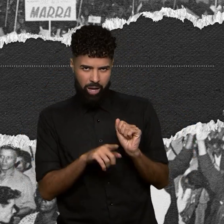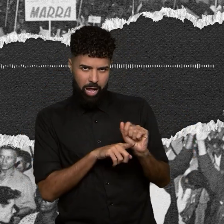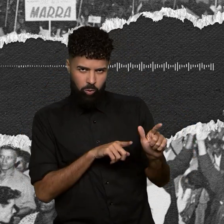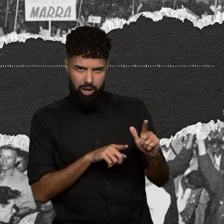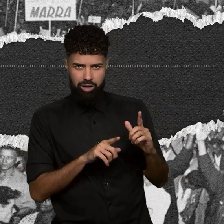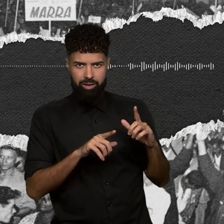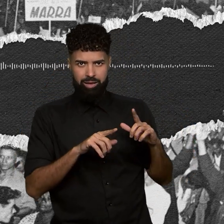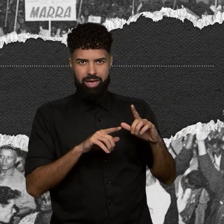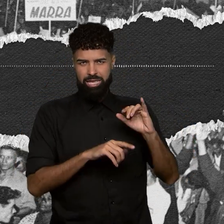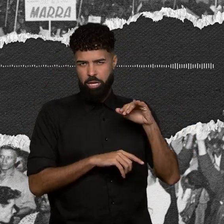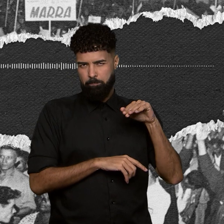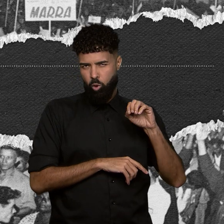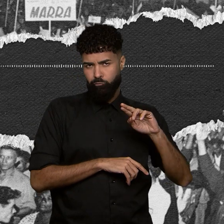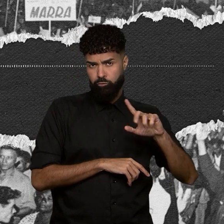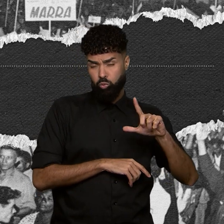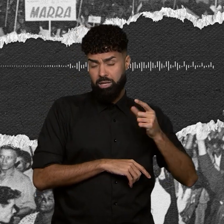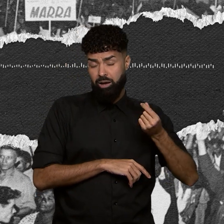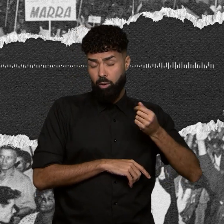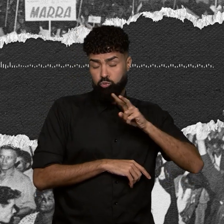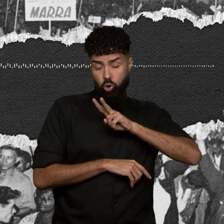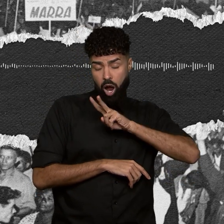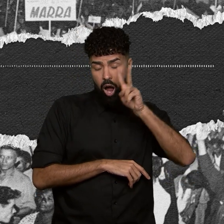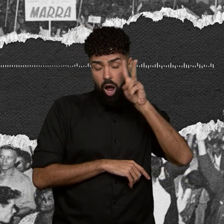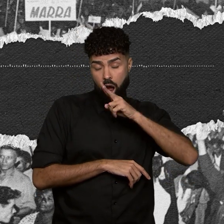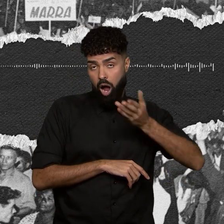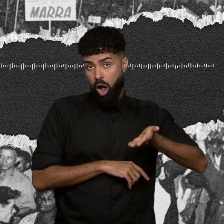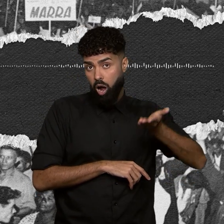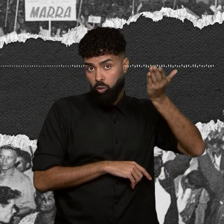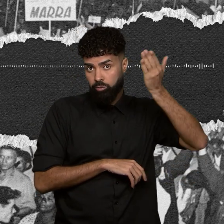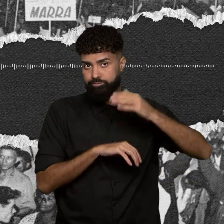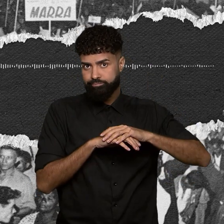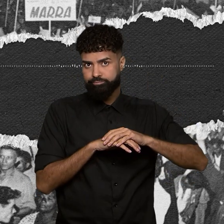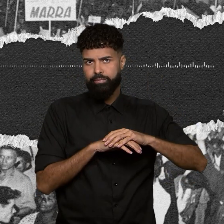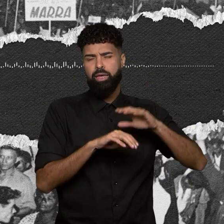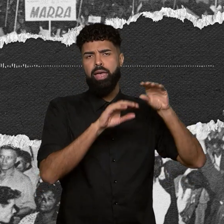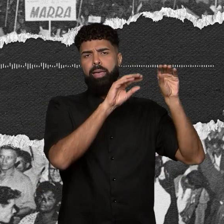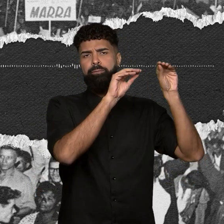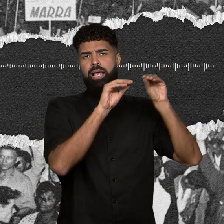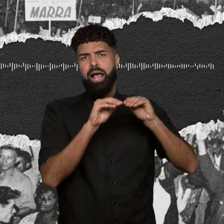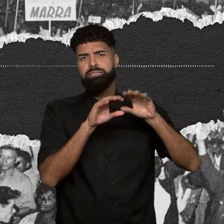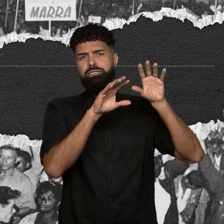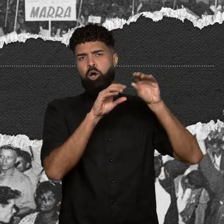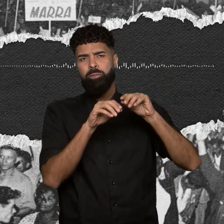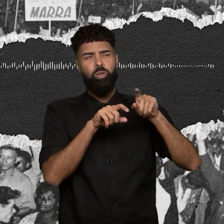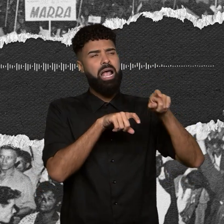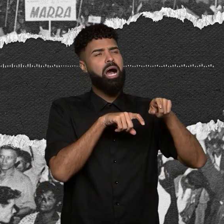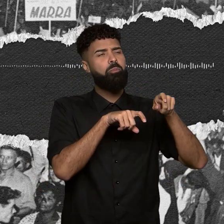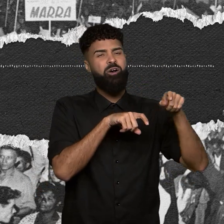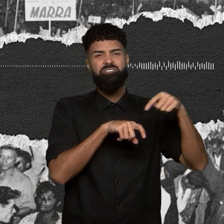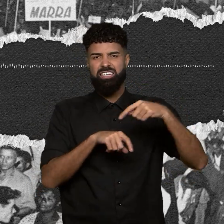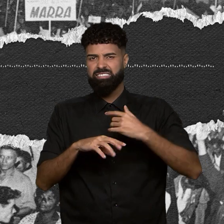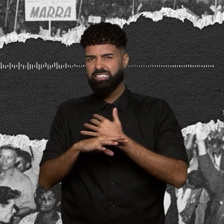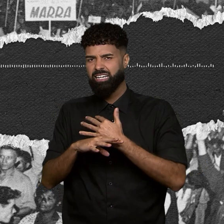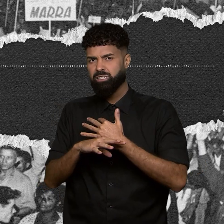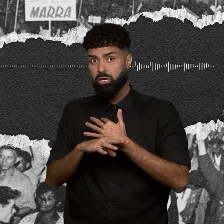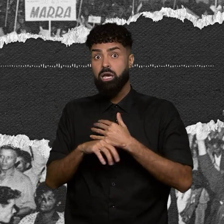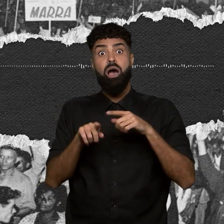estavam altíssimos. Além da migração cada vez maior do campo para a cidade, vigorava no Brasil desde 1942